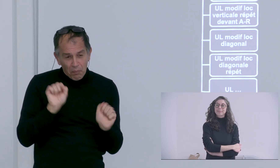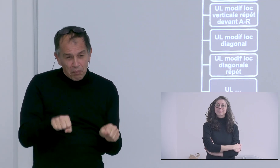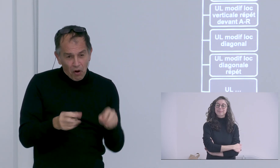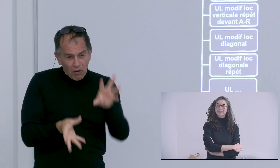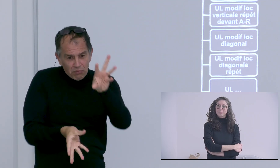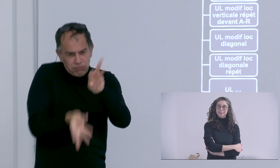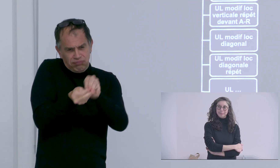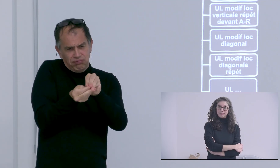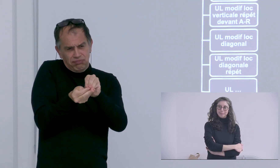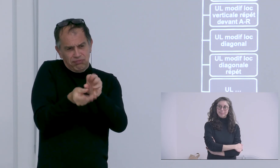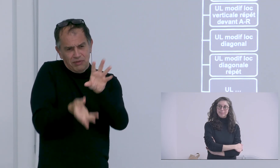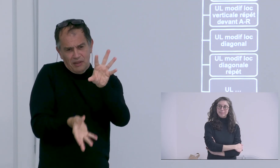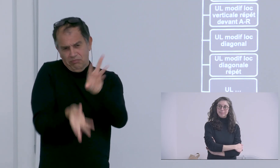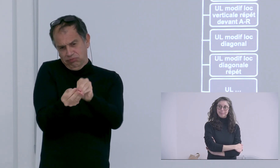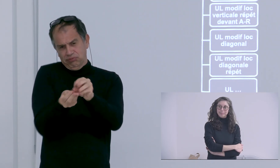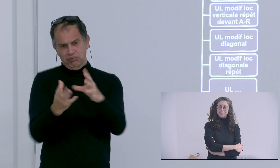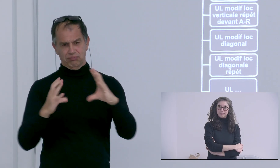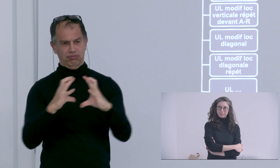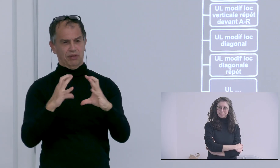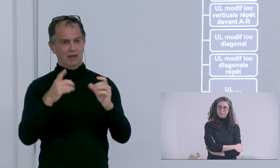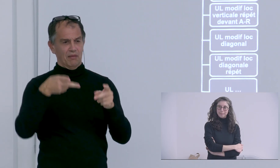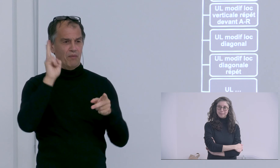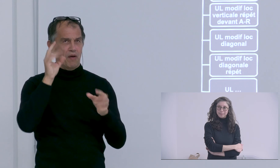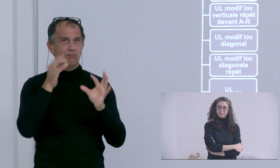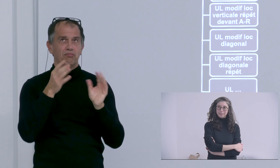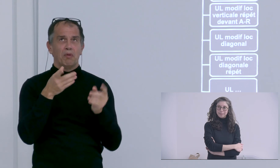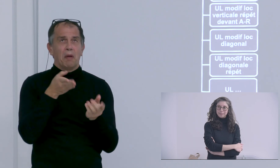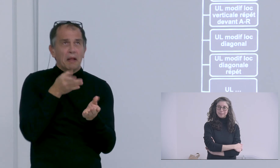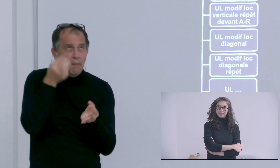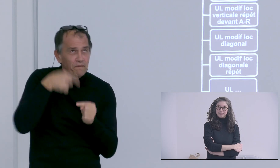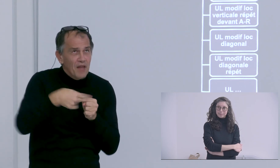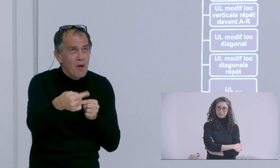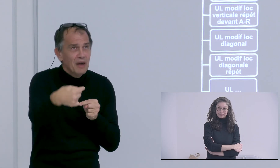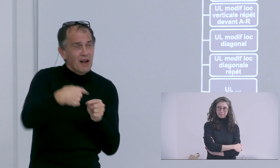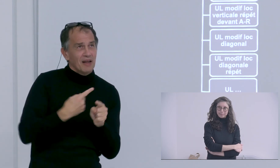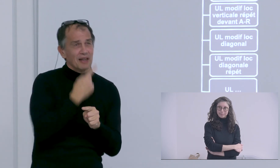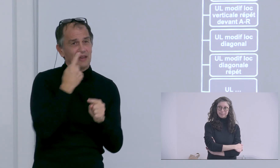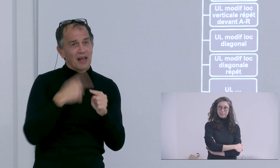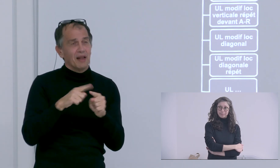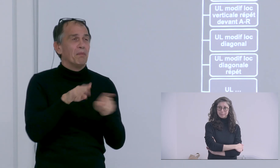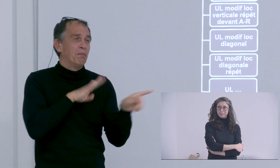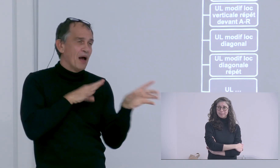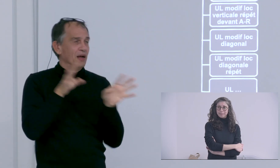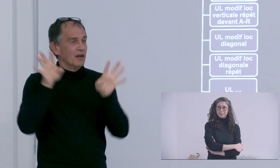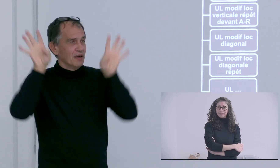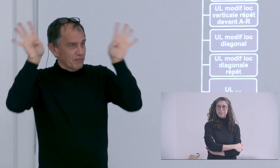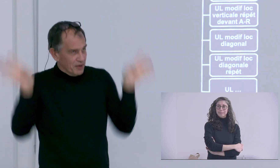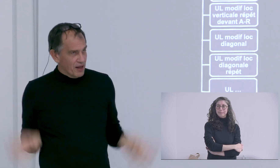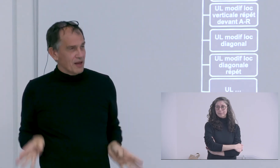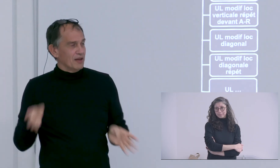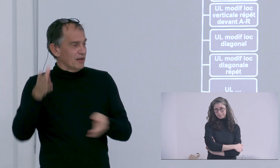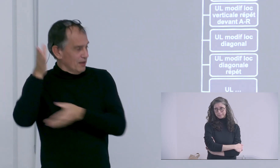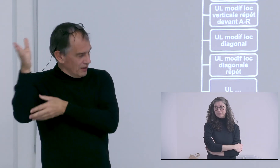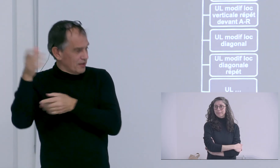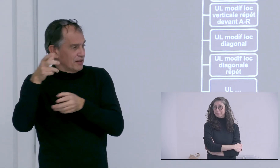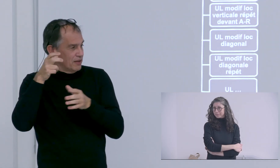avec une occurrence qui est très très faible est-ce qu'il ne serait pas plus intéressant d'avoir des catégories un peu plus grandes qui vont